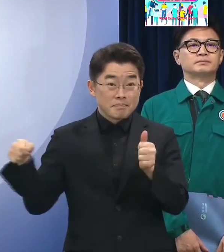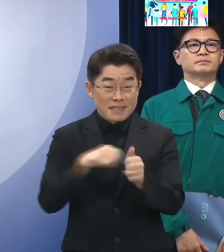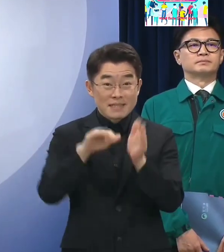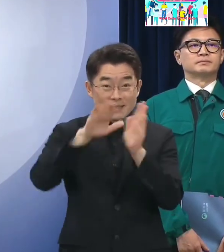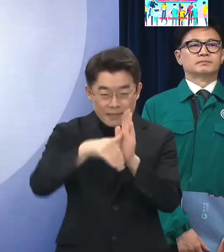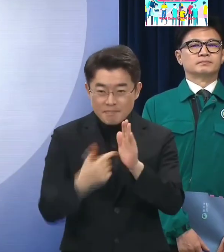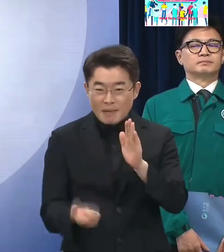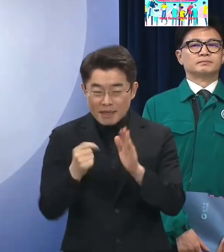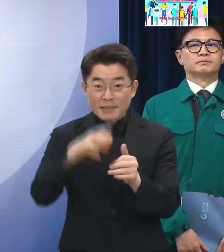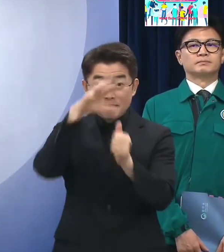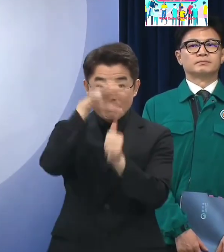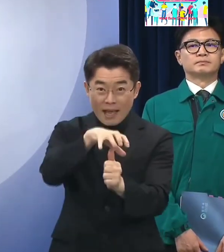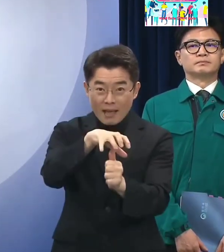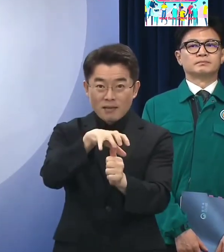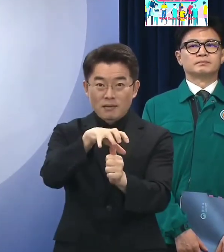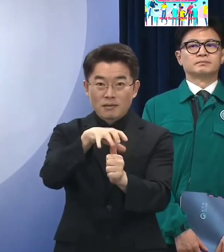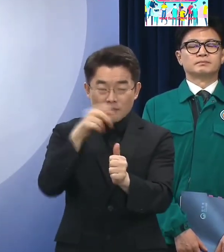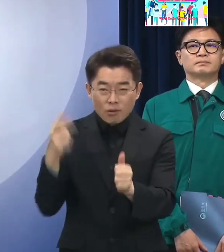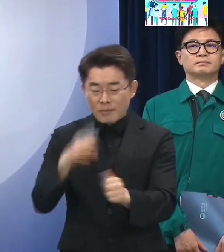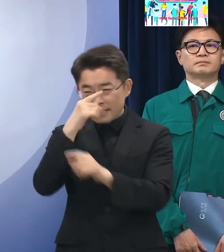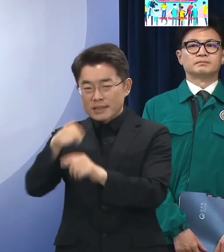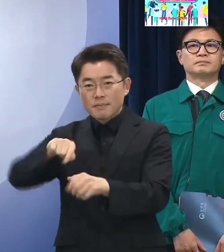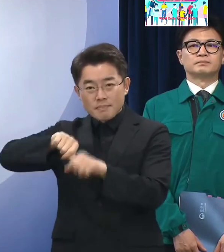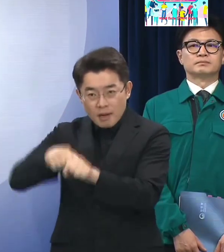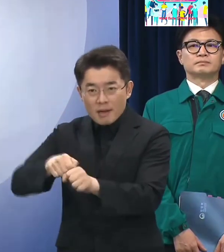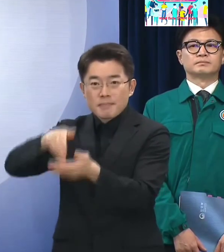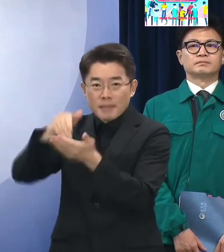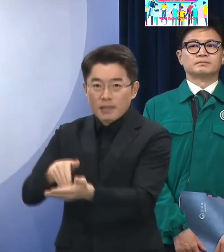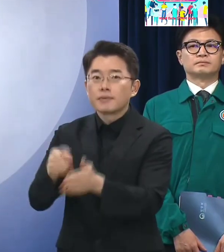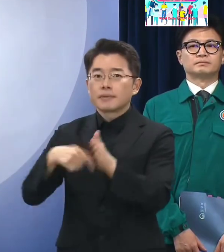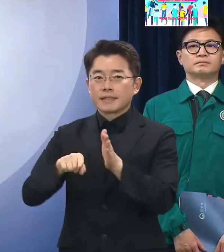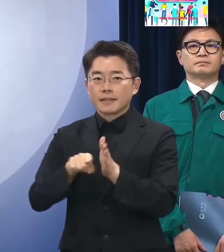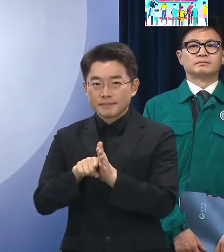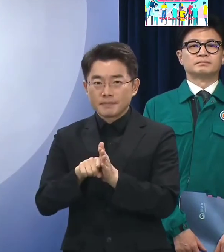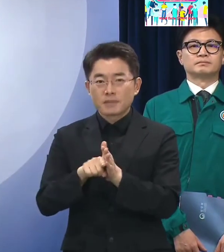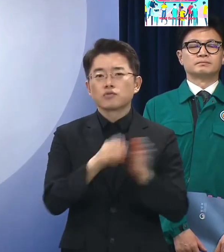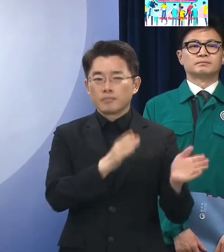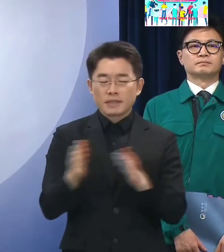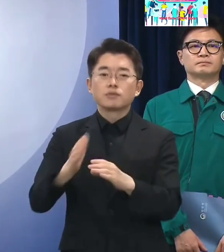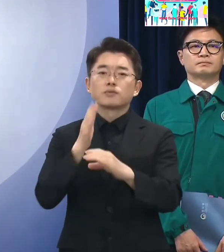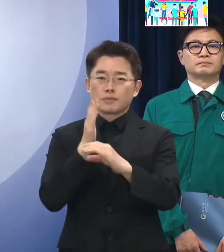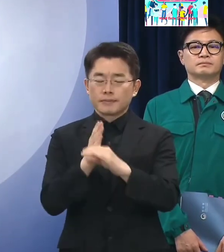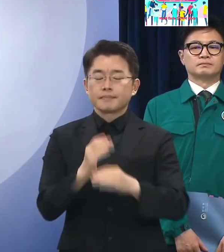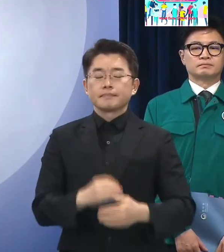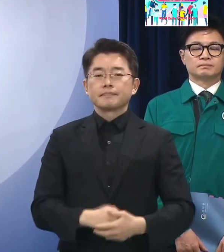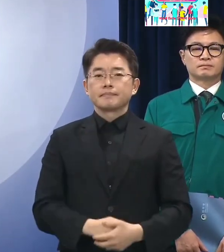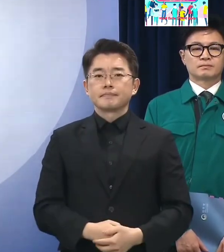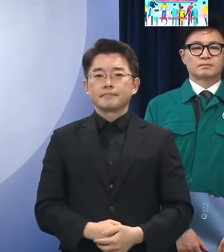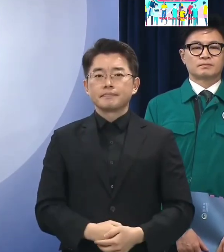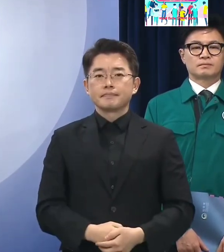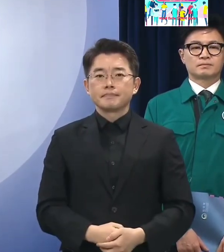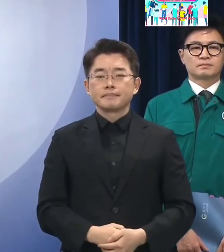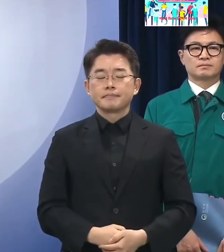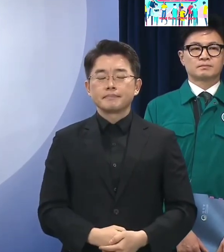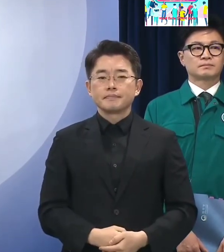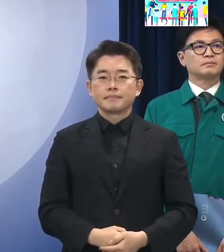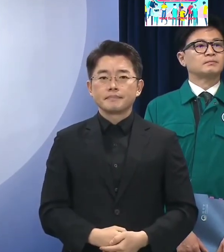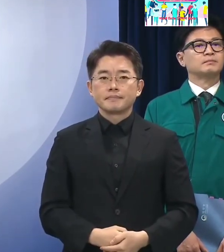관리 등 범죄 대응의 전 과정에 있어 강력한 대책을 추진하기로 하였습니다